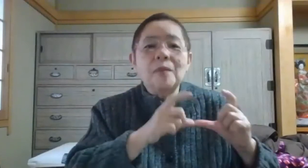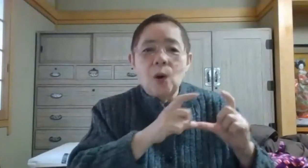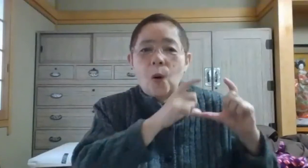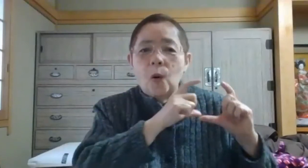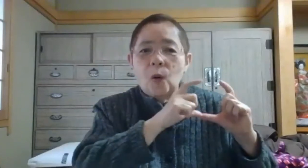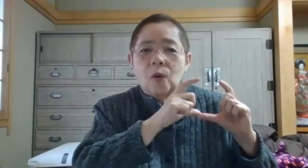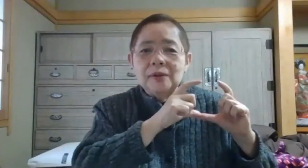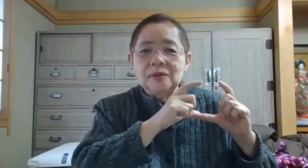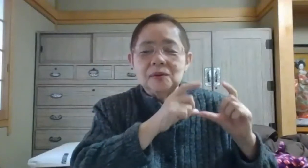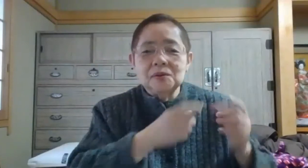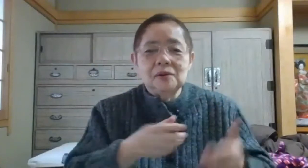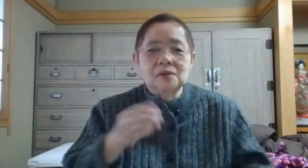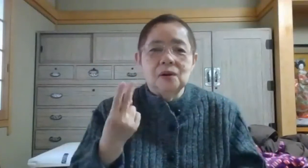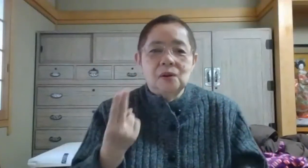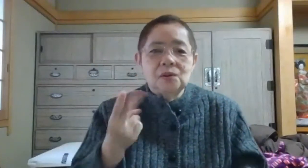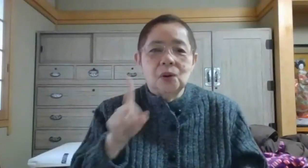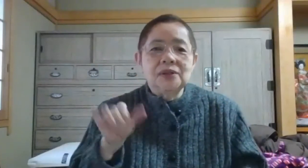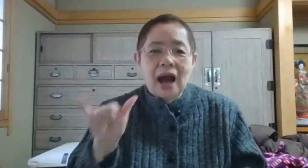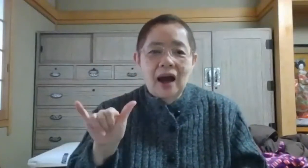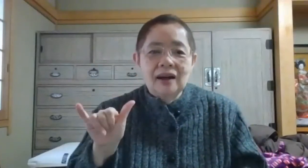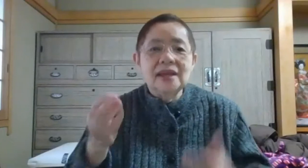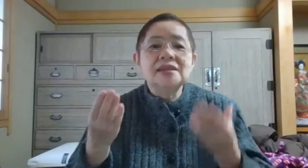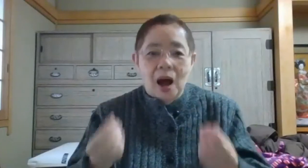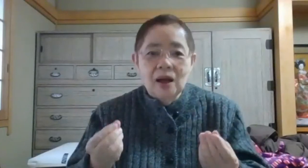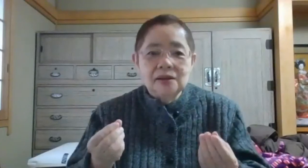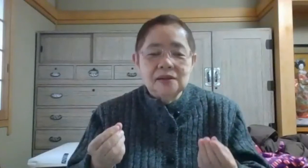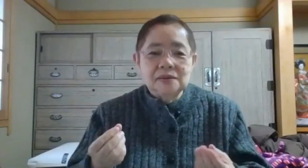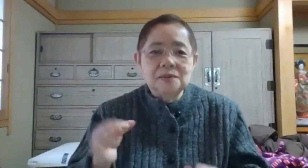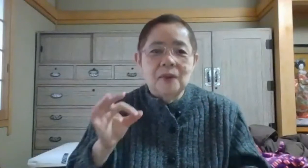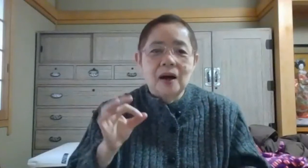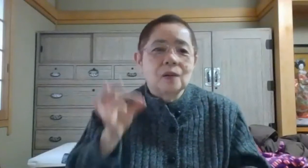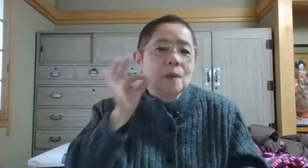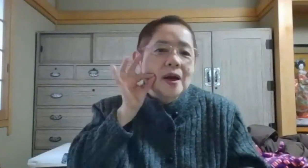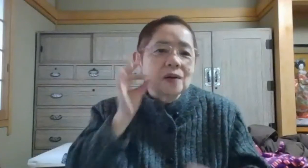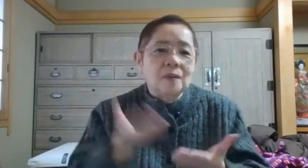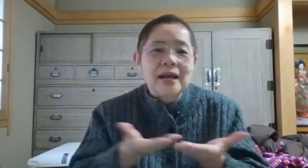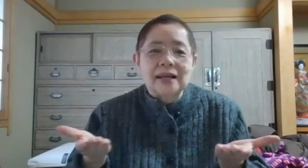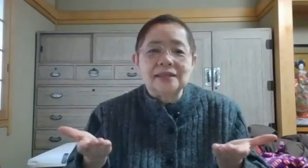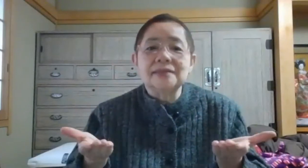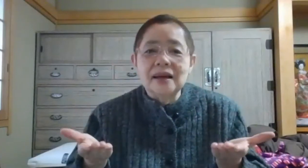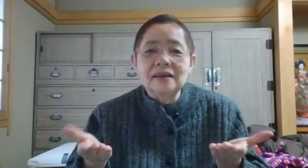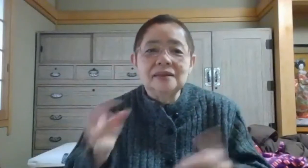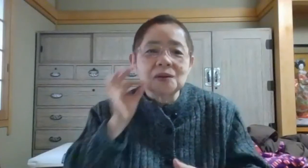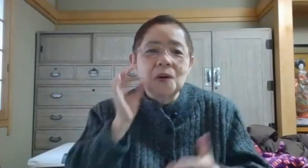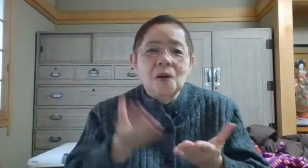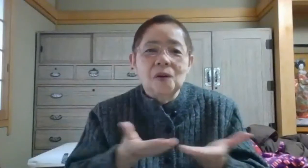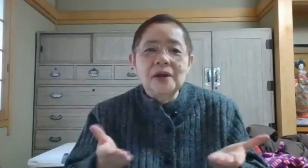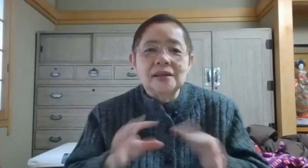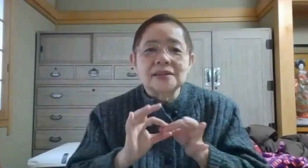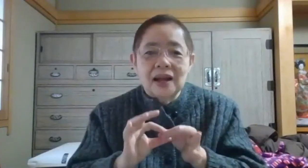の、米のいわゆる豚屋でした要するに、米、米屋なんですねその米屋ですから、